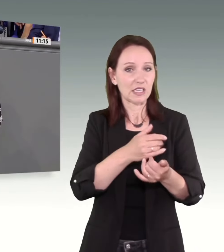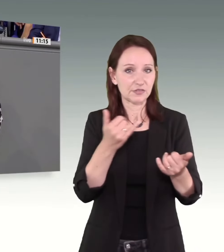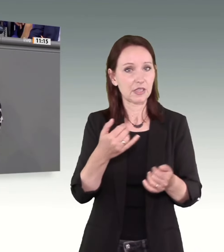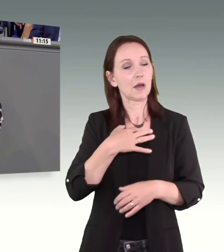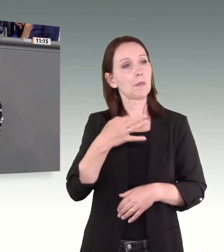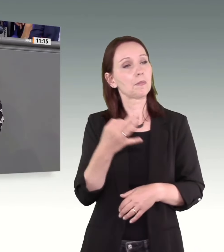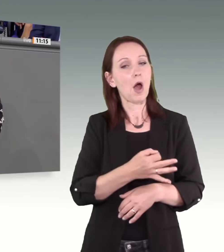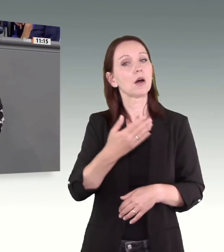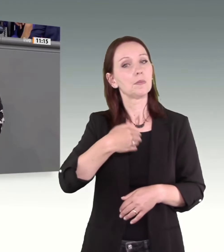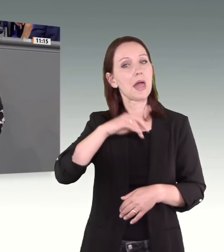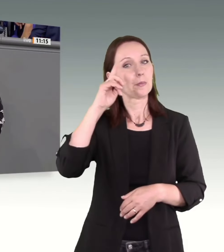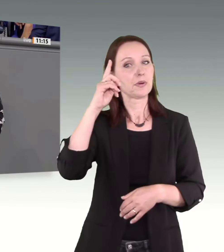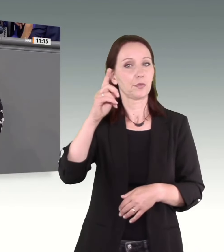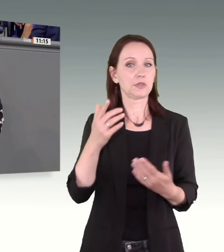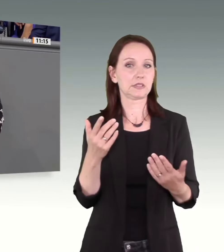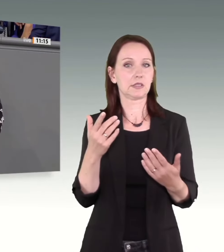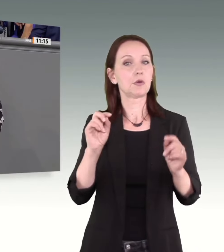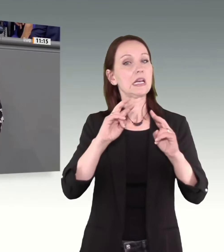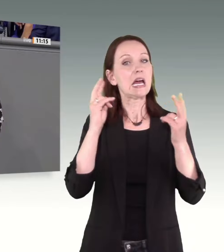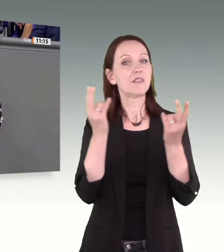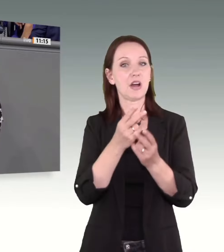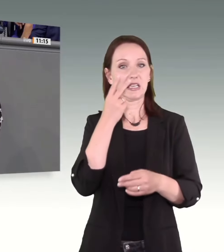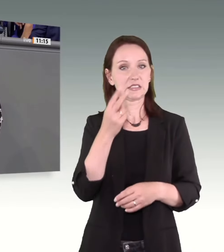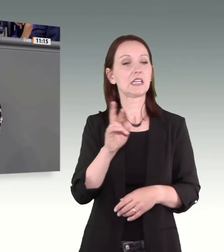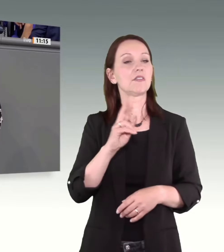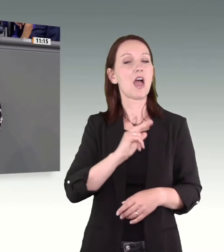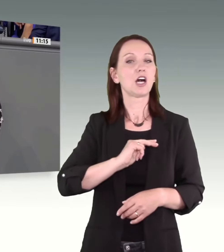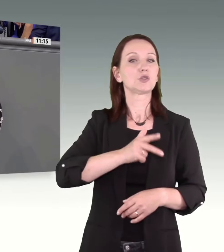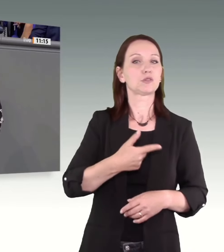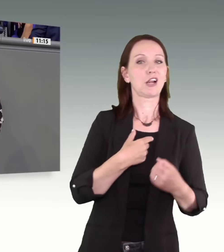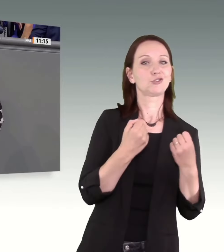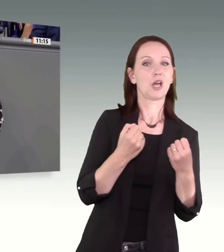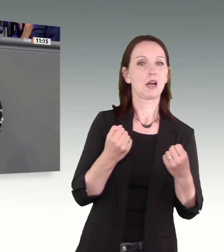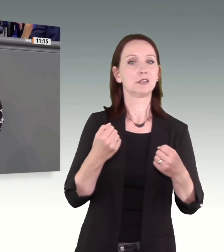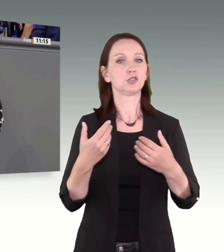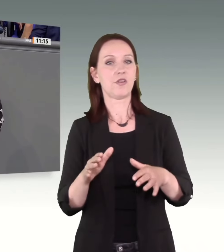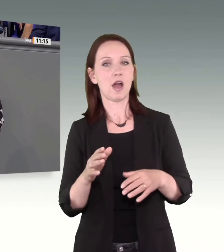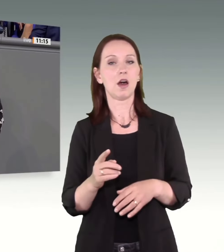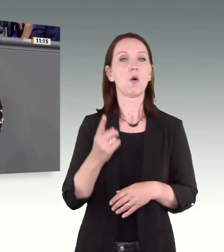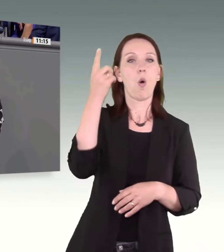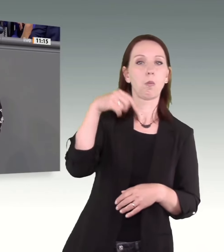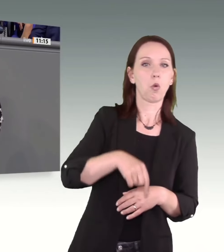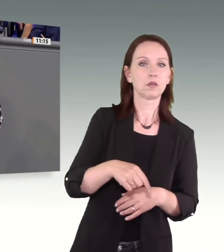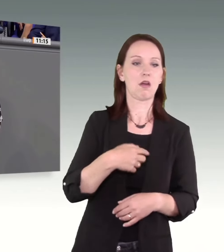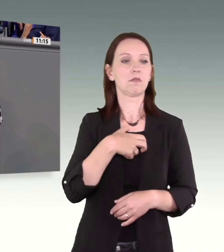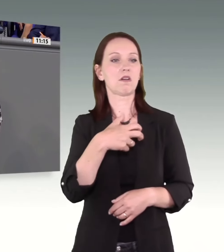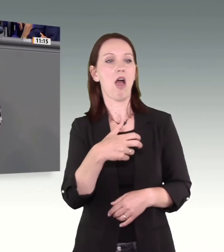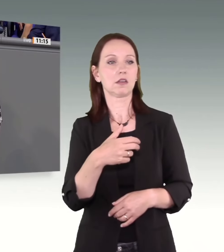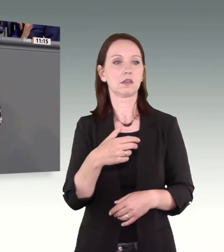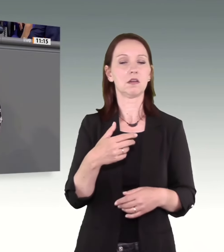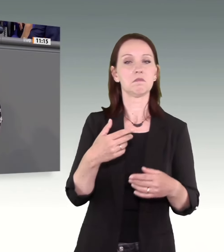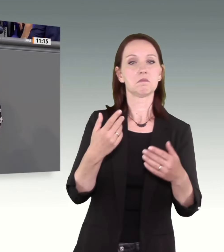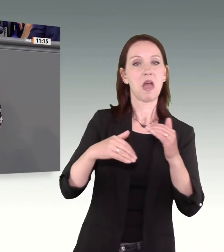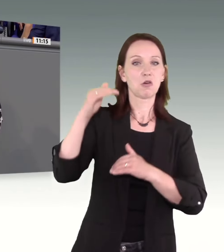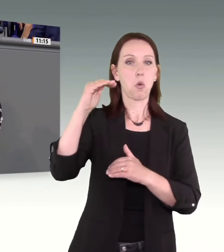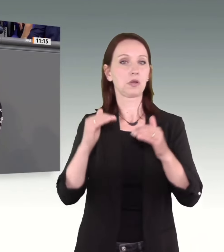In einer Welt jenseits von sozialdarwinistischen Gewinnen oder Verlieren, oben und unten, reicher oder größer als du,